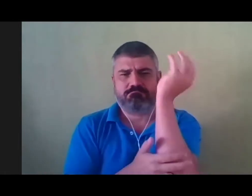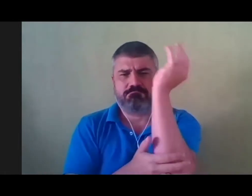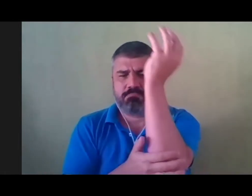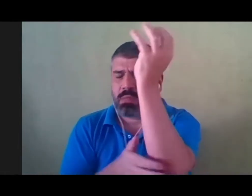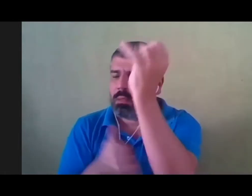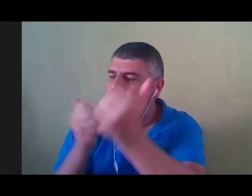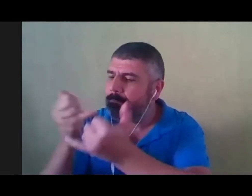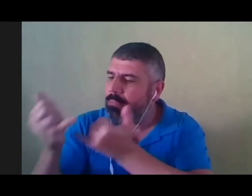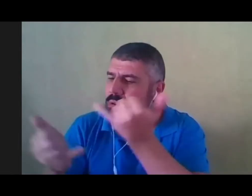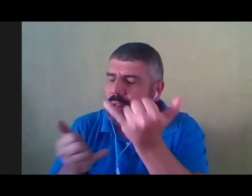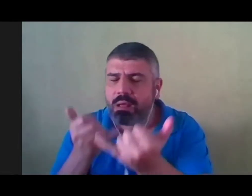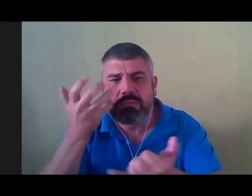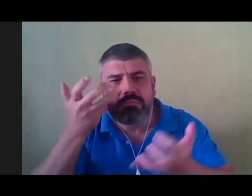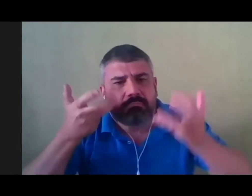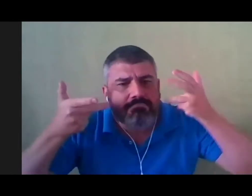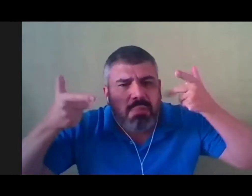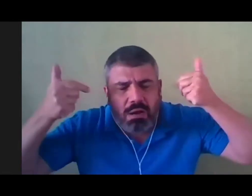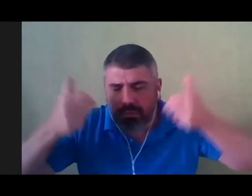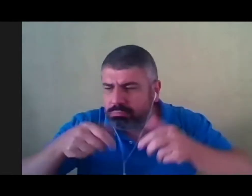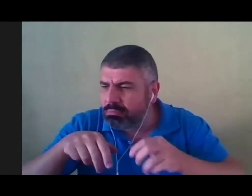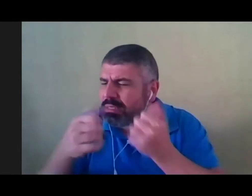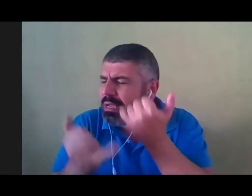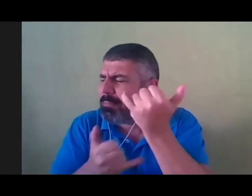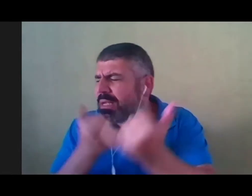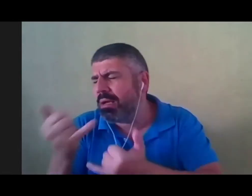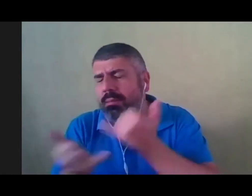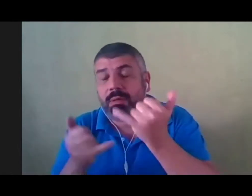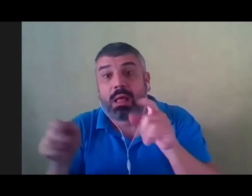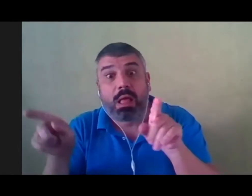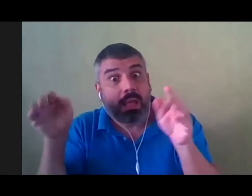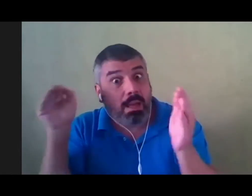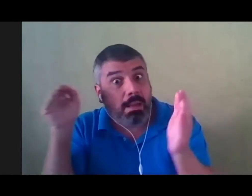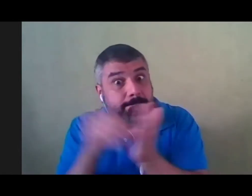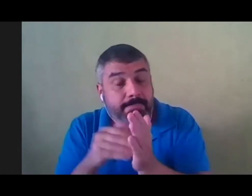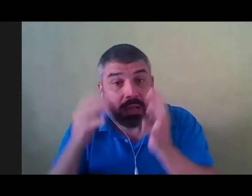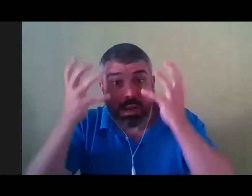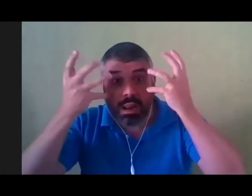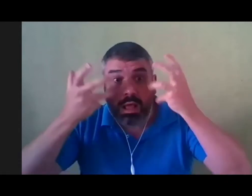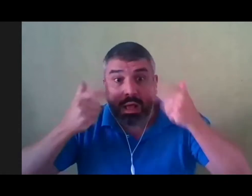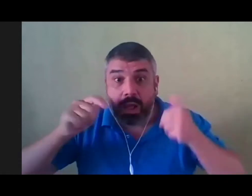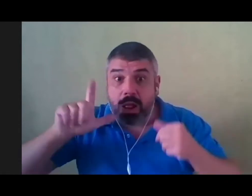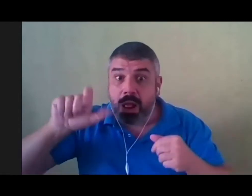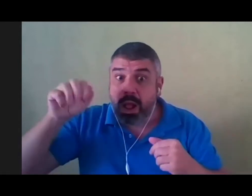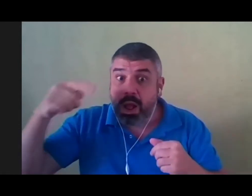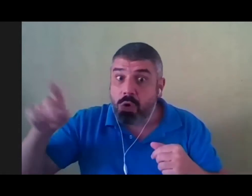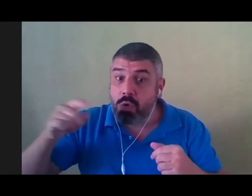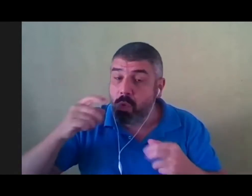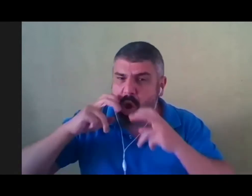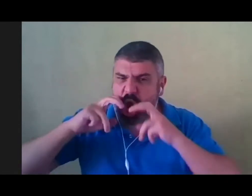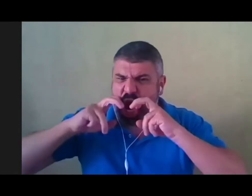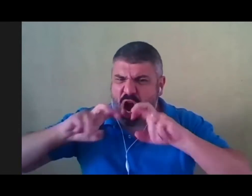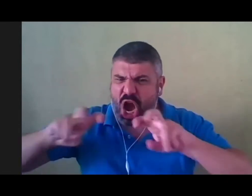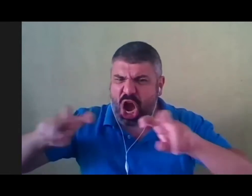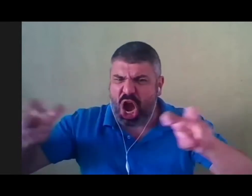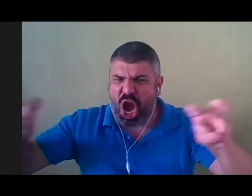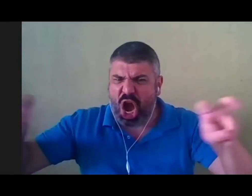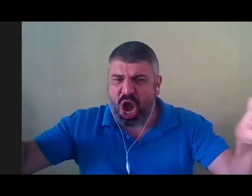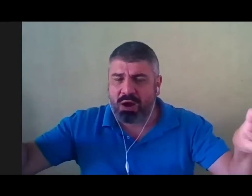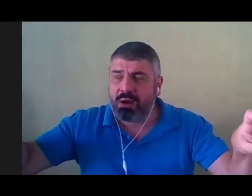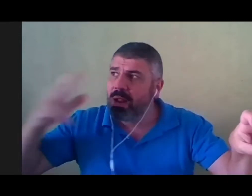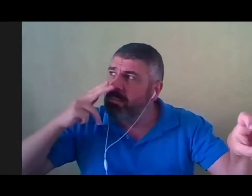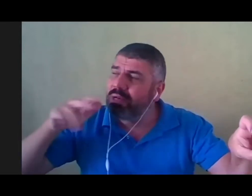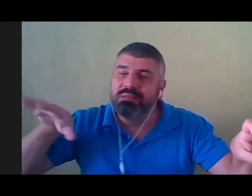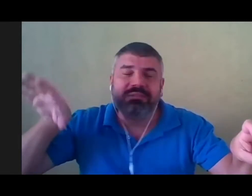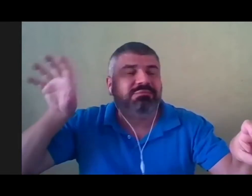animais. Brincava até com o leão. O rugido do leão para ela era um carinho aos